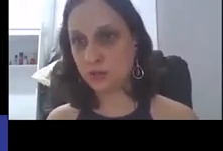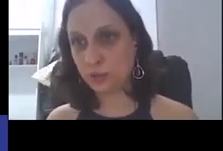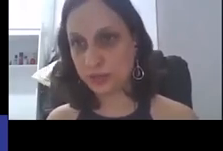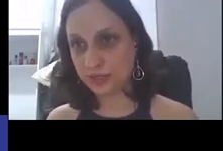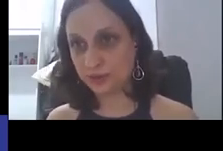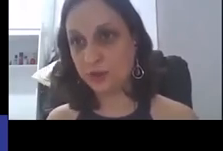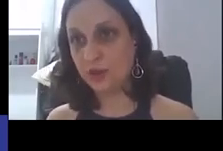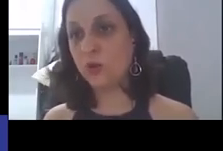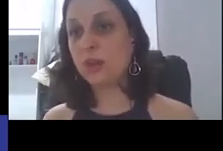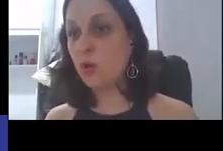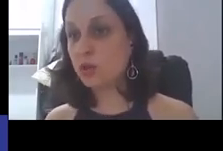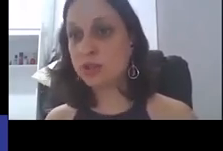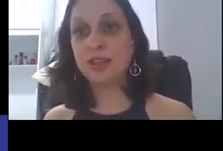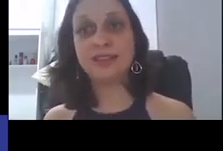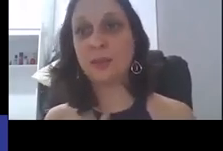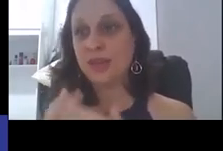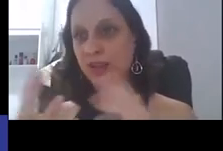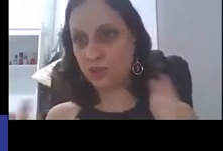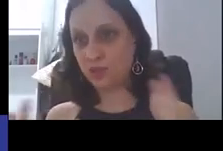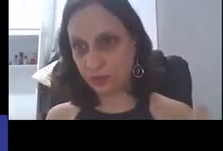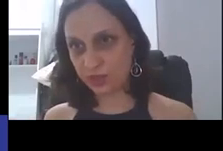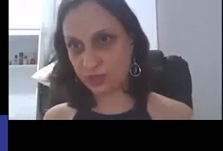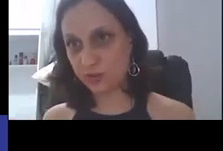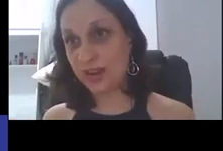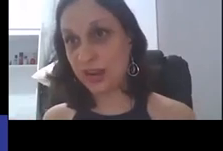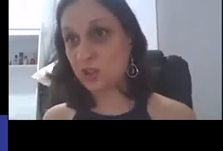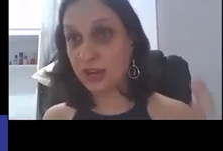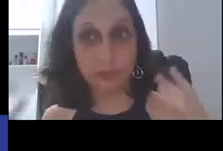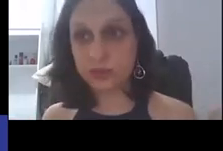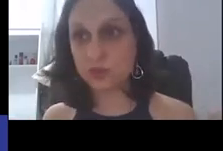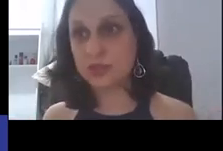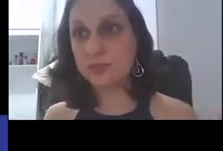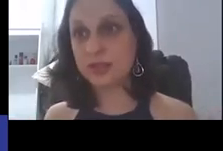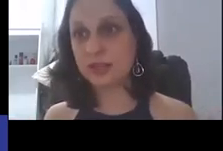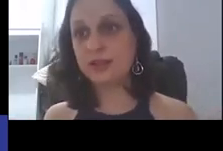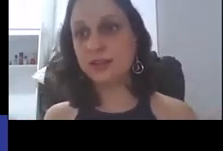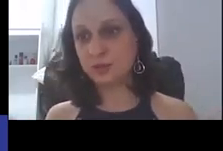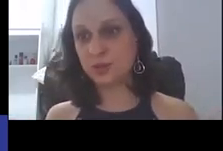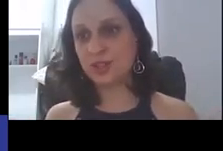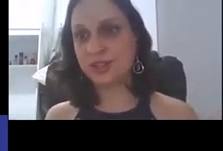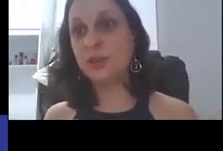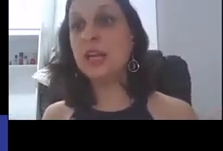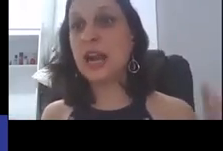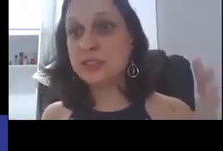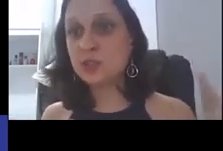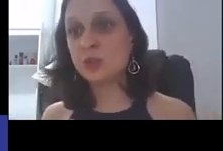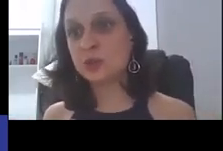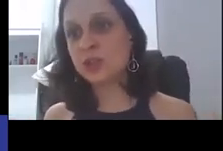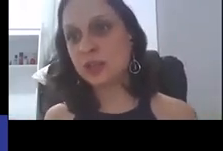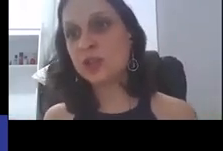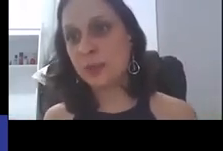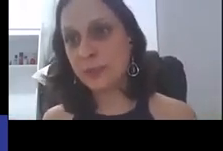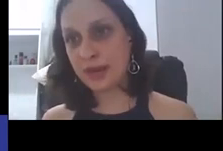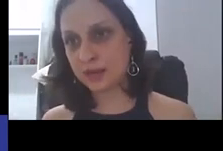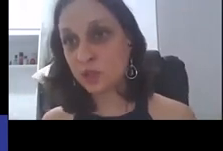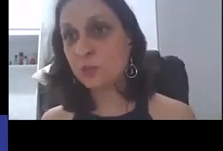88%. O que mostra que independente da política de vagas, que é importantíssima, não estou tirando, as instituições